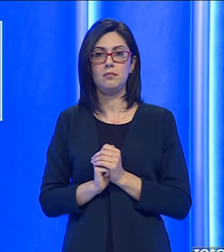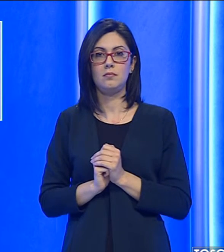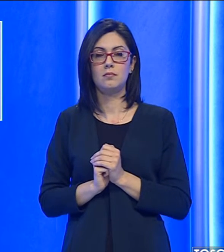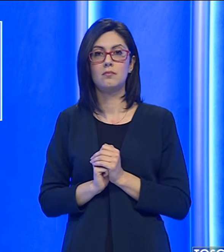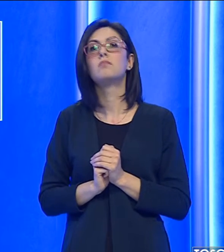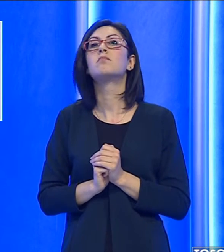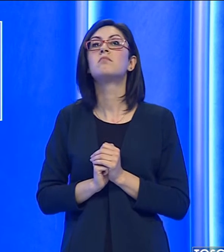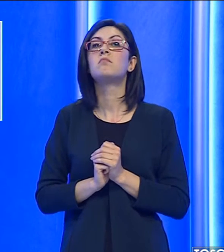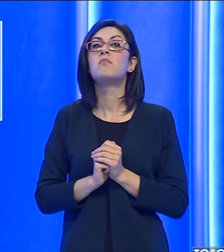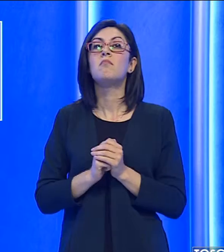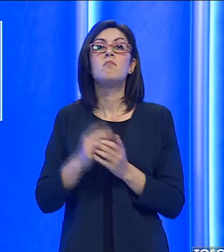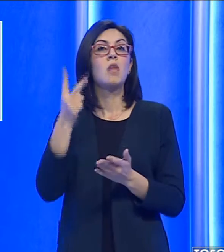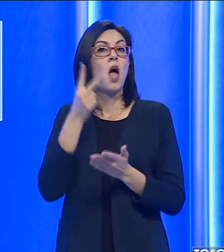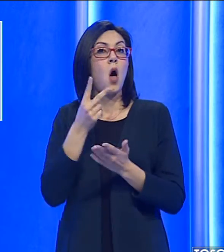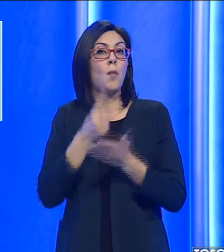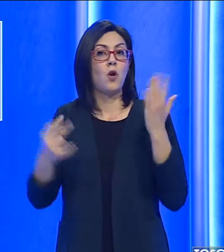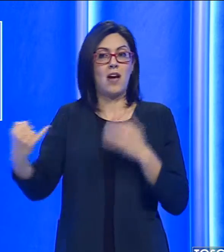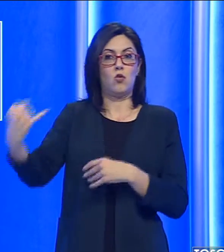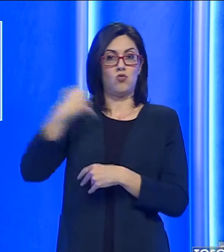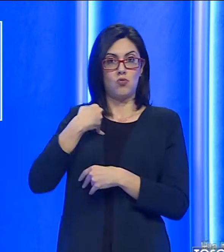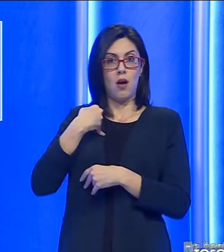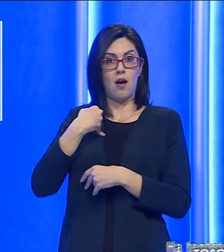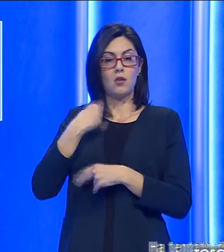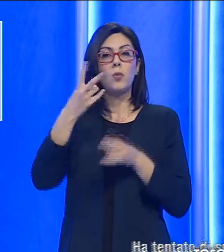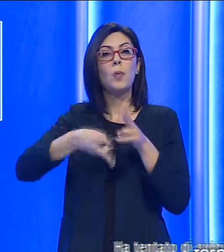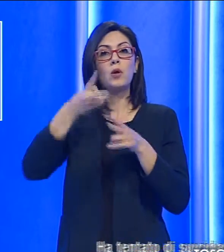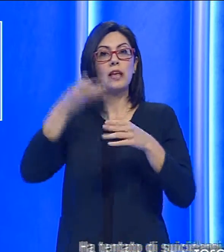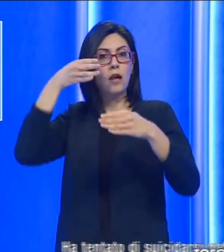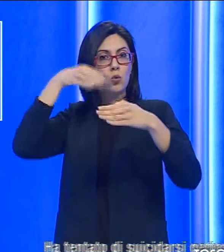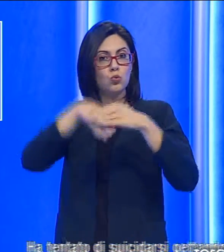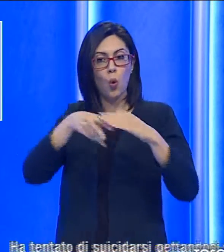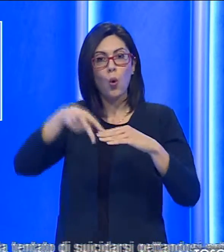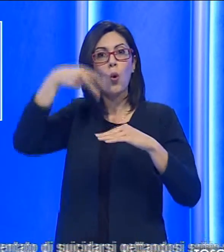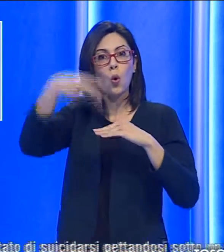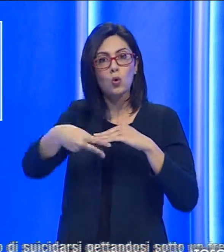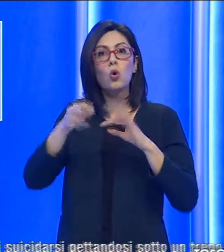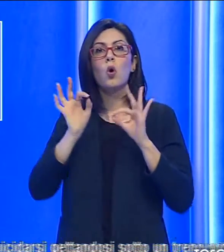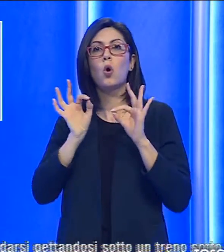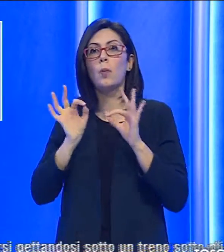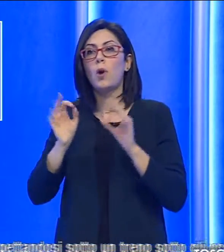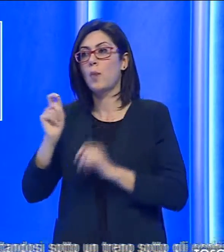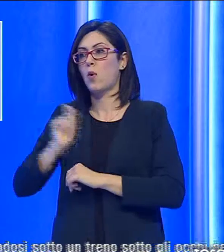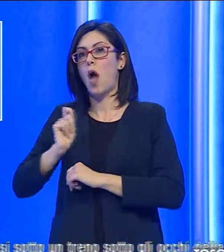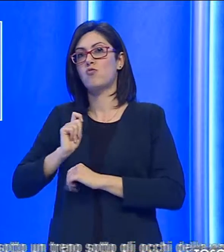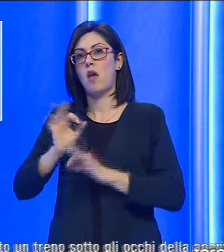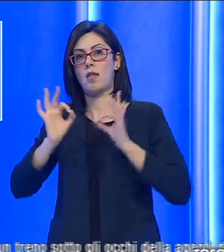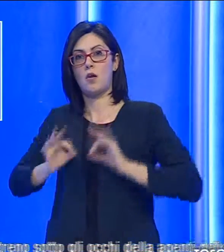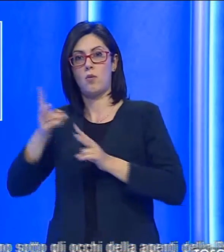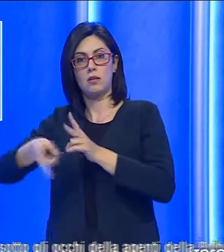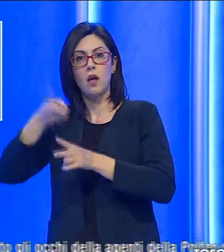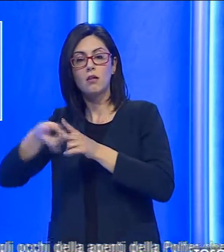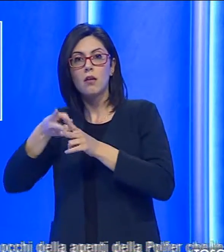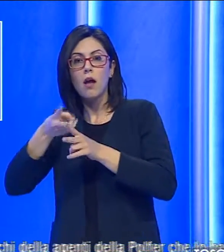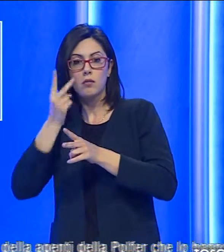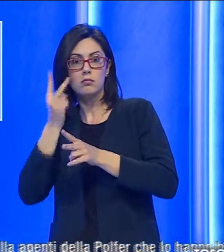E ha tentato di suicidarsi gettandosi sotto un treno sotto gli occhi degli agenti della Polfer che